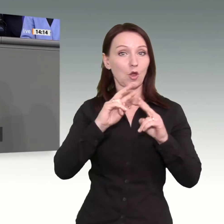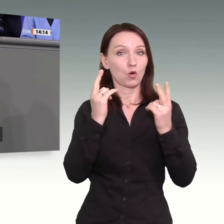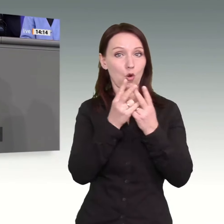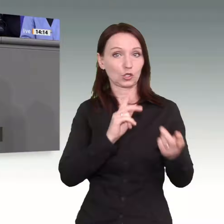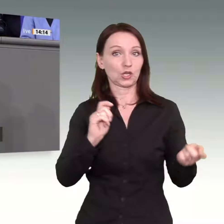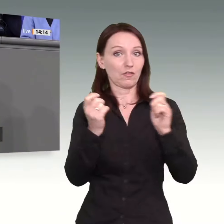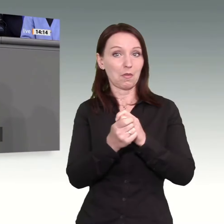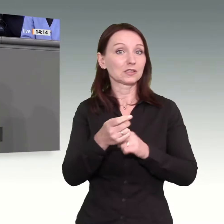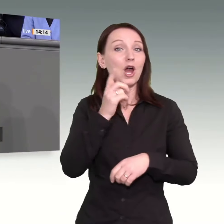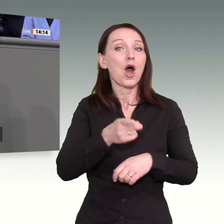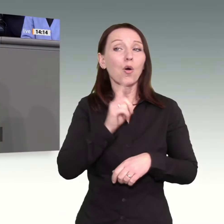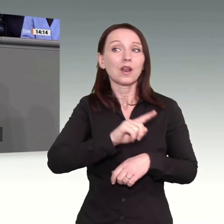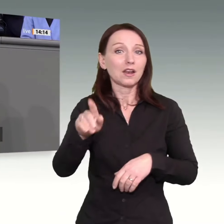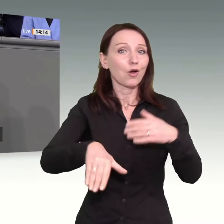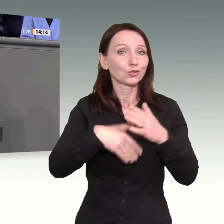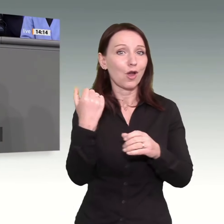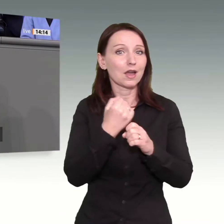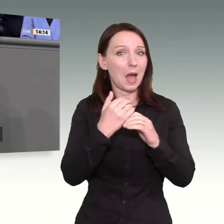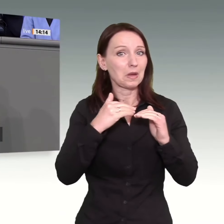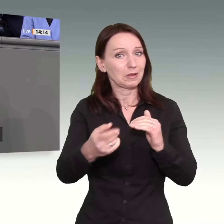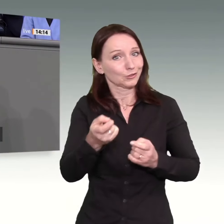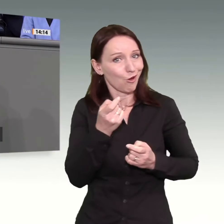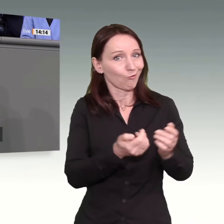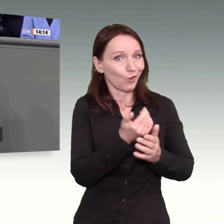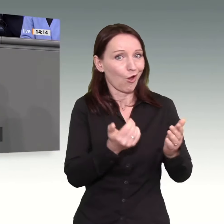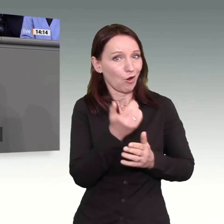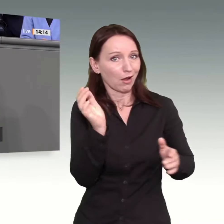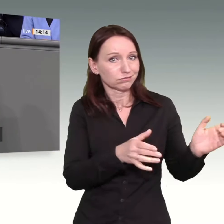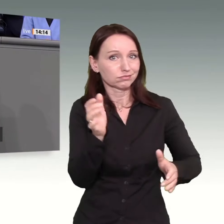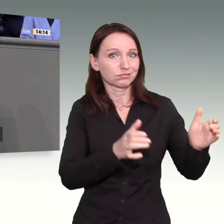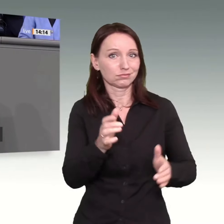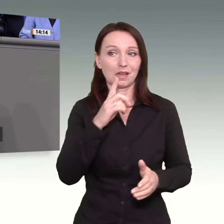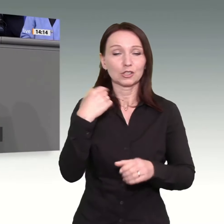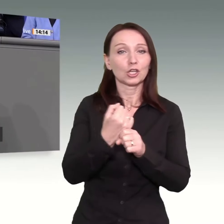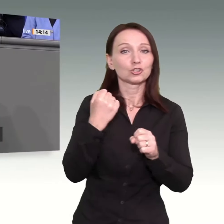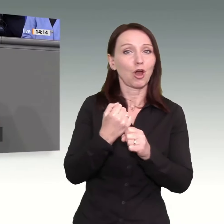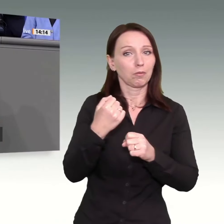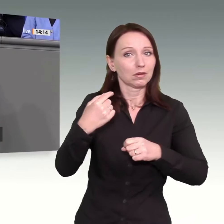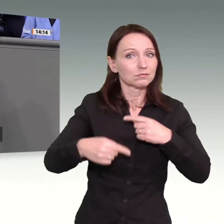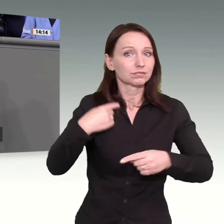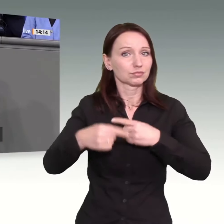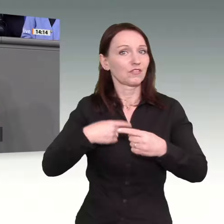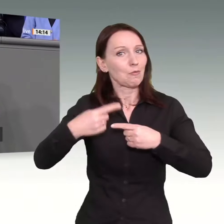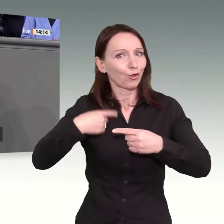Arbeitsplätzen neue Qualifikationen gebraucht werden. Um die Herausforderungen zu meistern und den Wandel gemeinsam